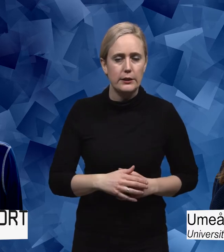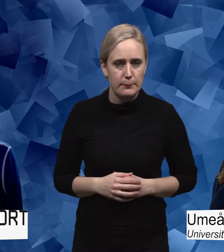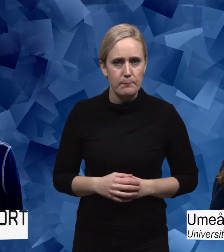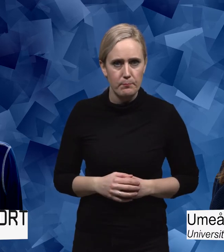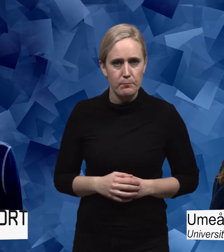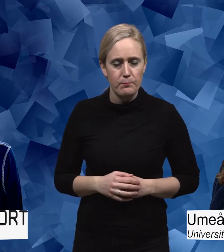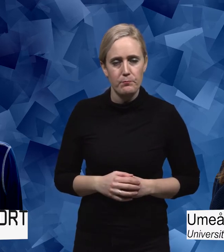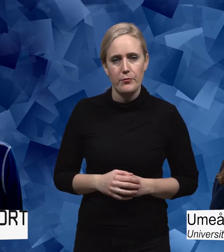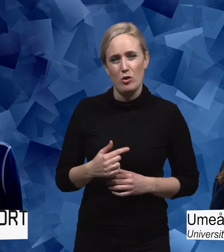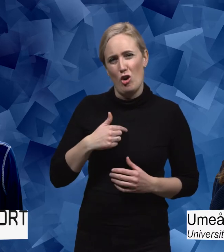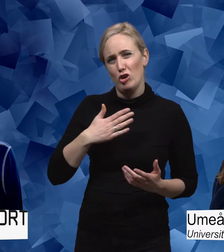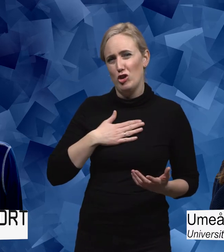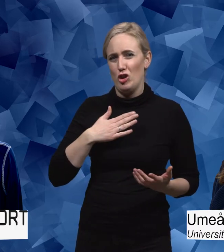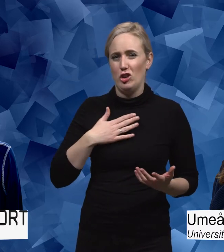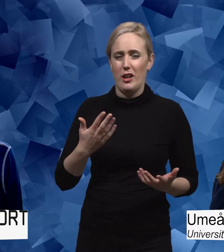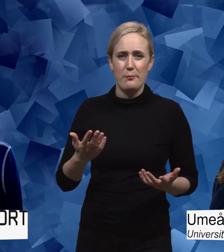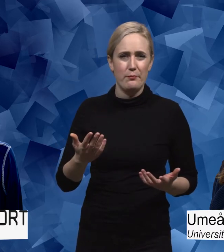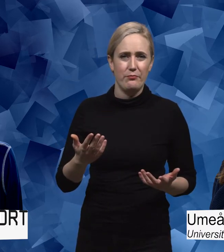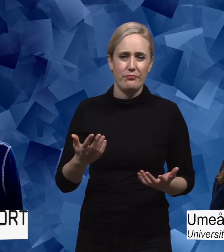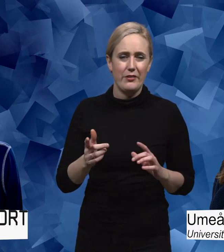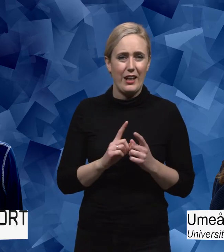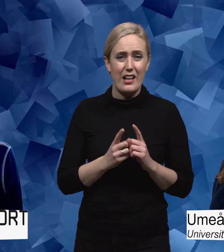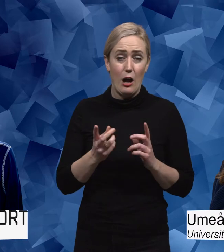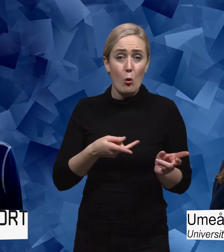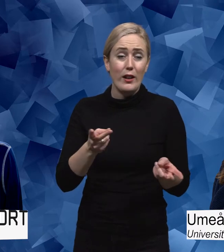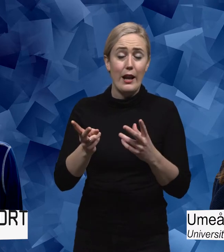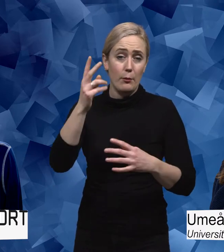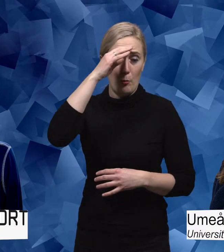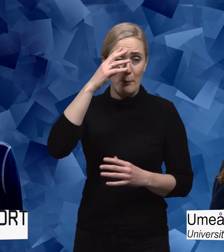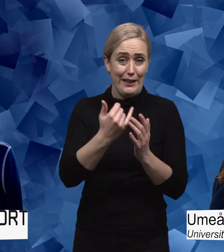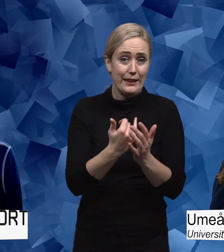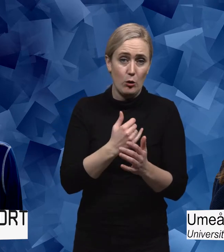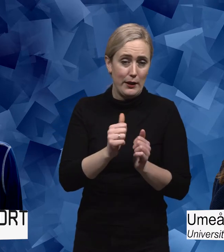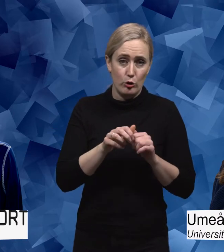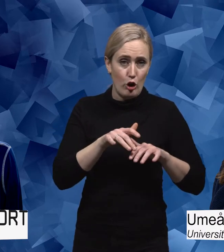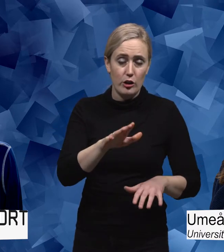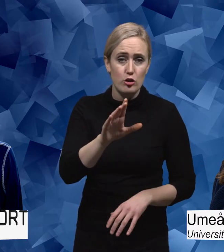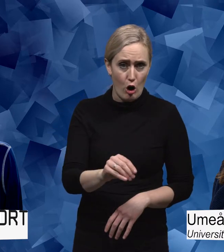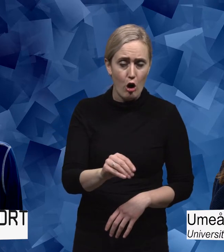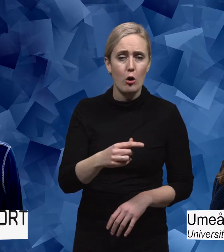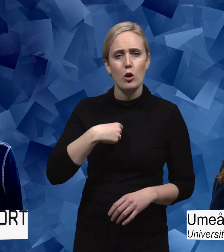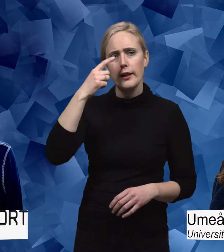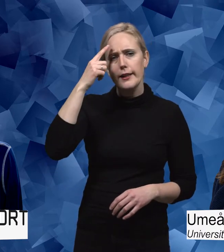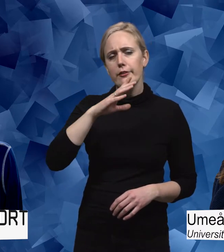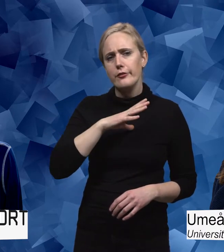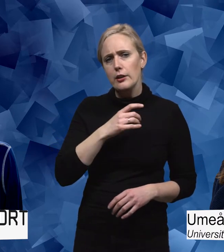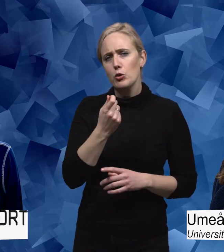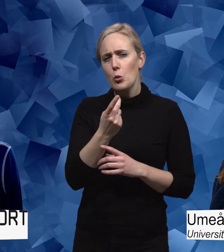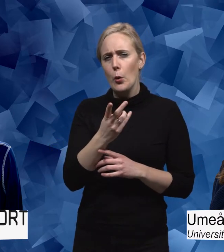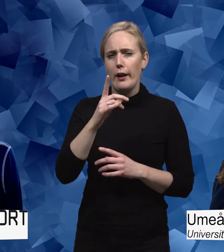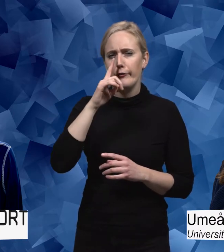vara. Så jag tycker att det kanske, alltså det är ett generellt problem inom idrottsrörelsen. Där tänker jag också att det finns en del